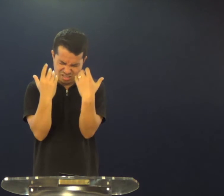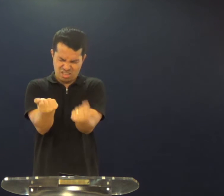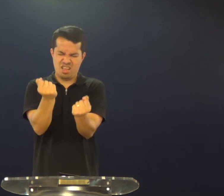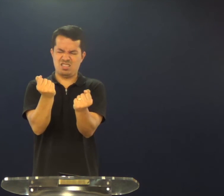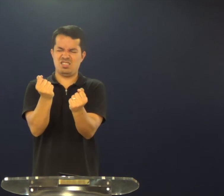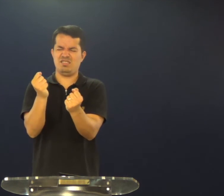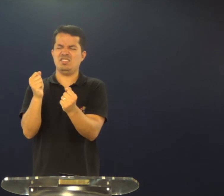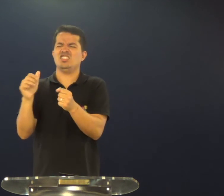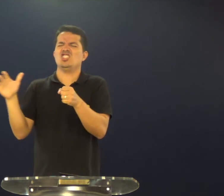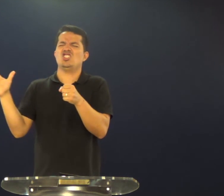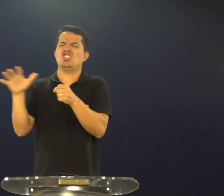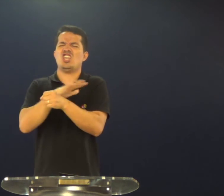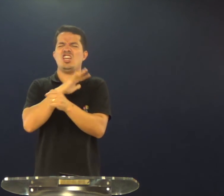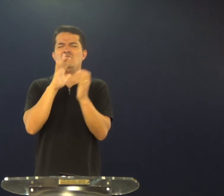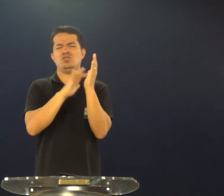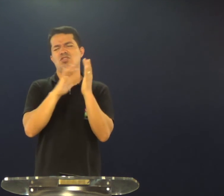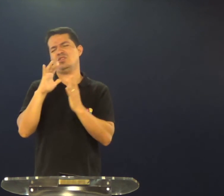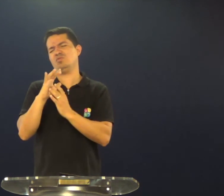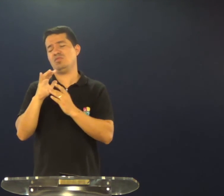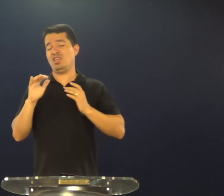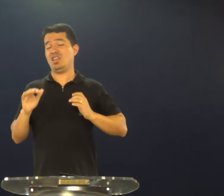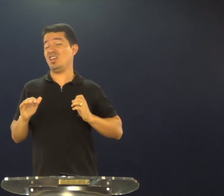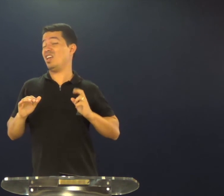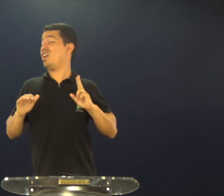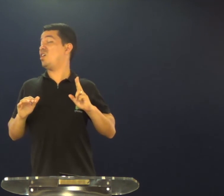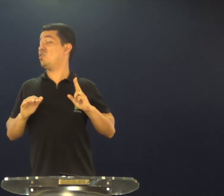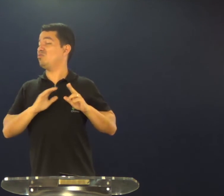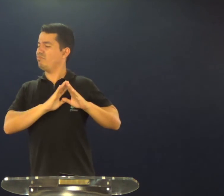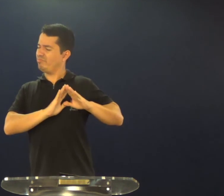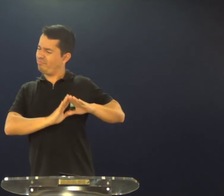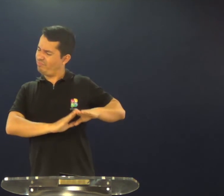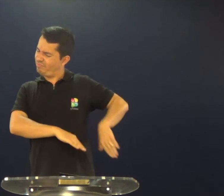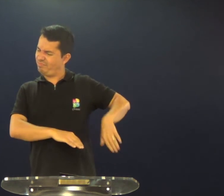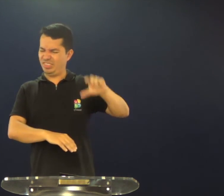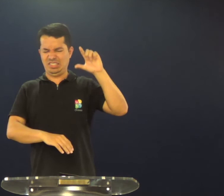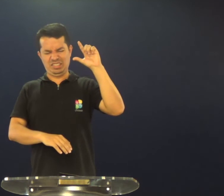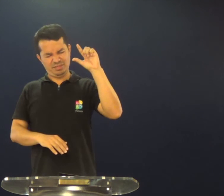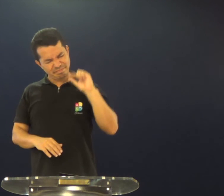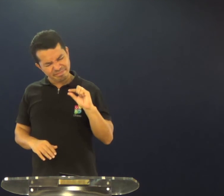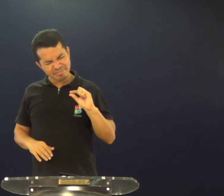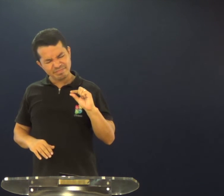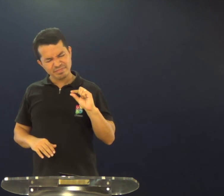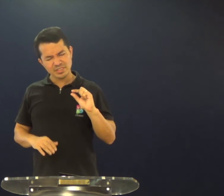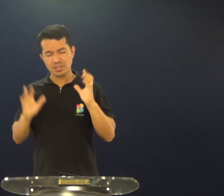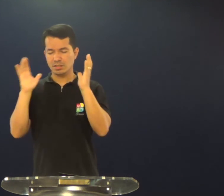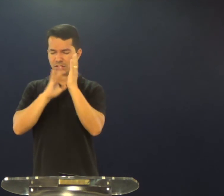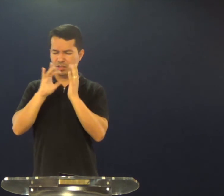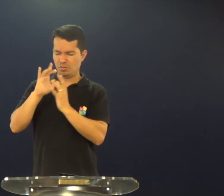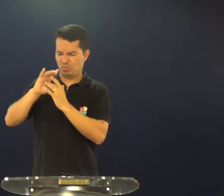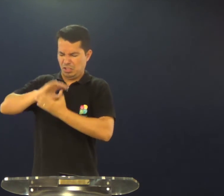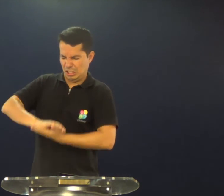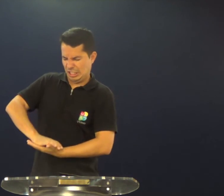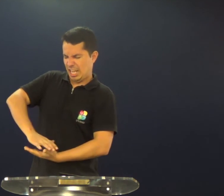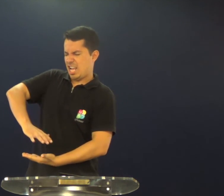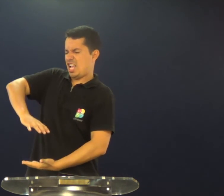que mais do Senhor esteja sobre a vida delas e que o eu diminua, mas que Jesus